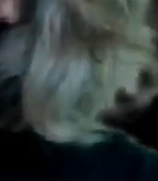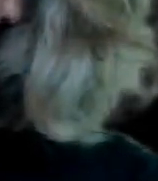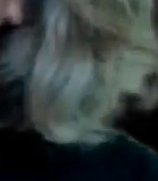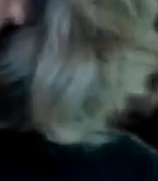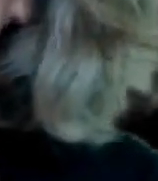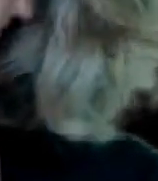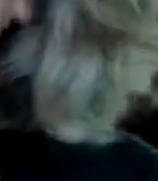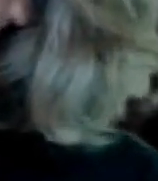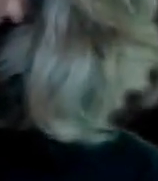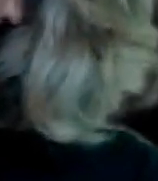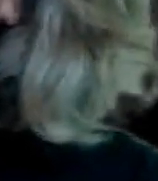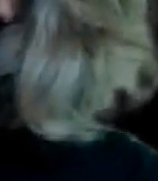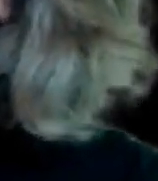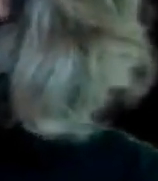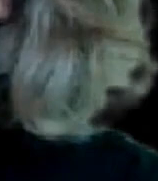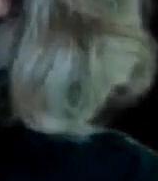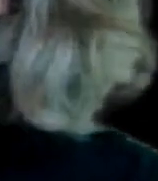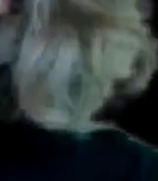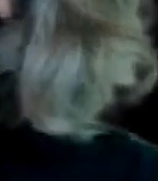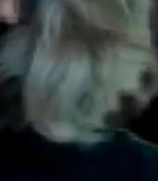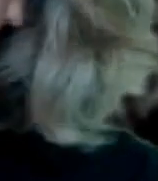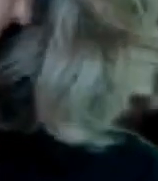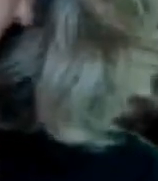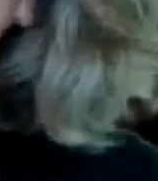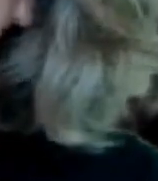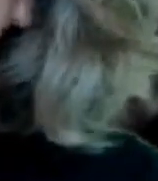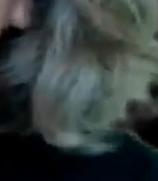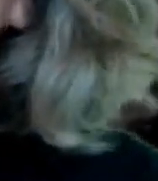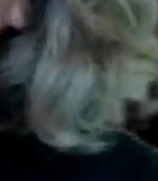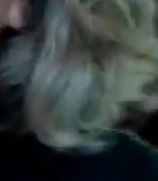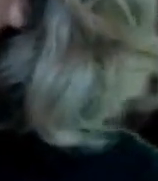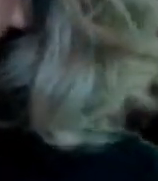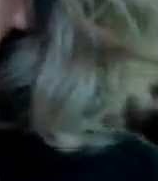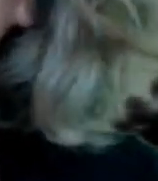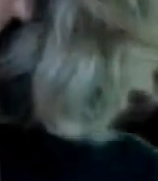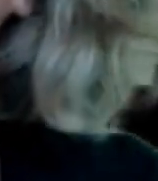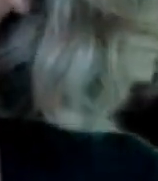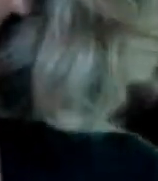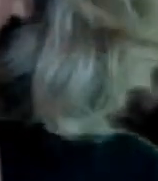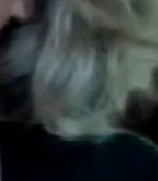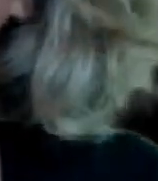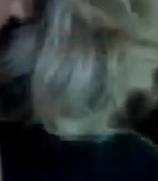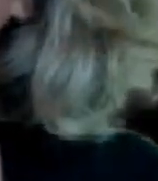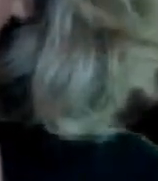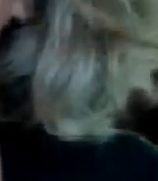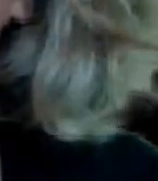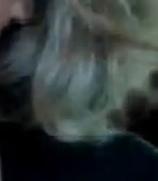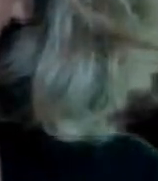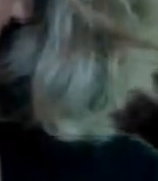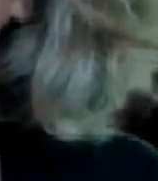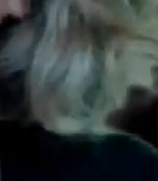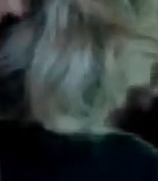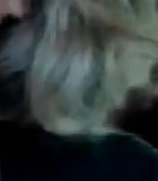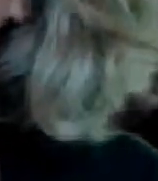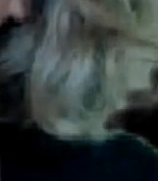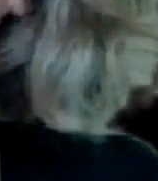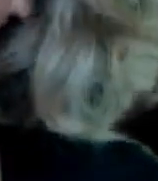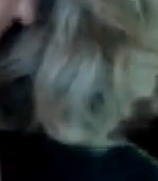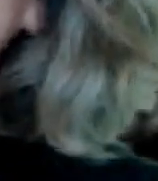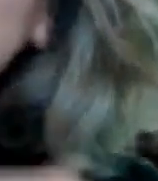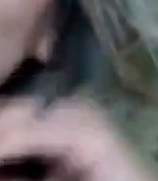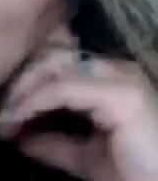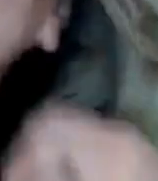nuestros Canales Nuestros Programas Y porque estamos Haciendo sensibilización Hacia la población Estamos